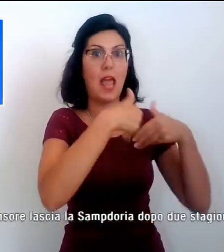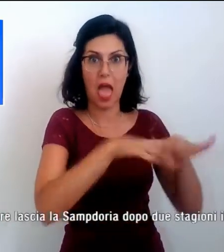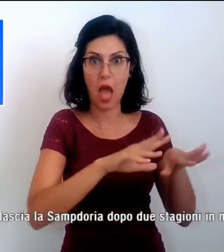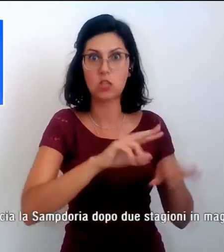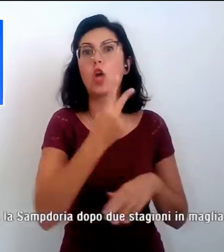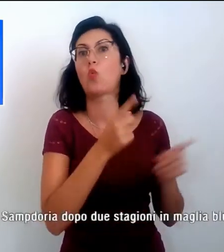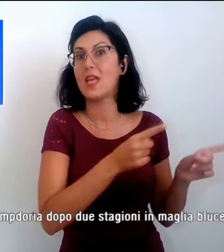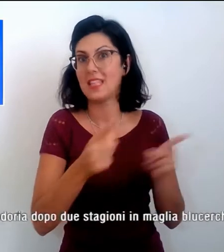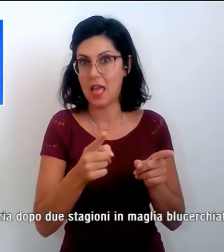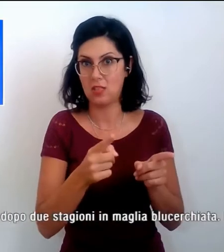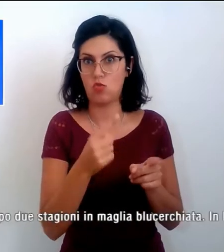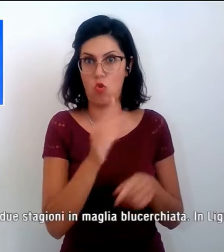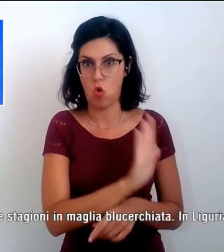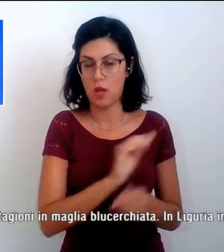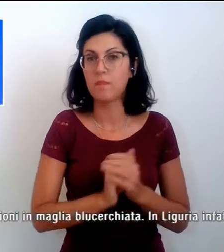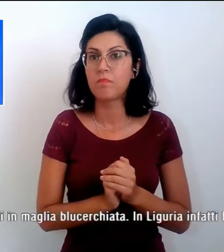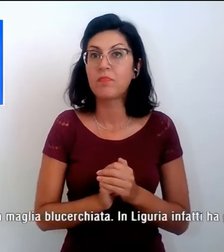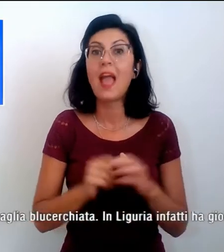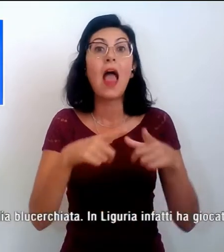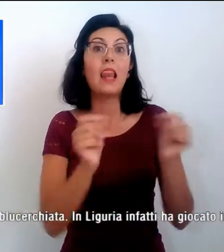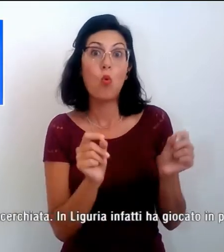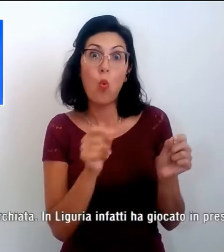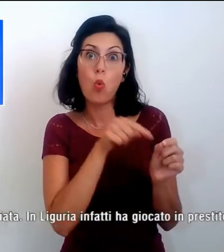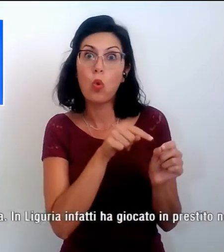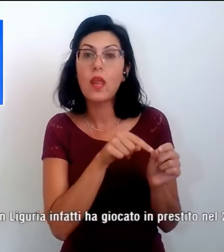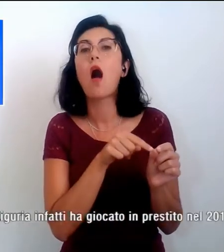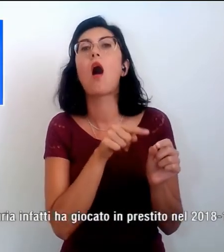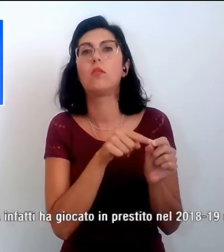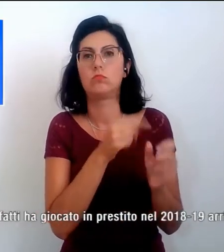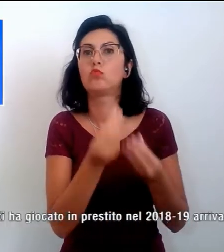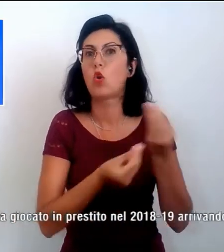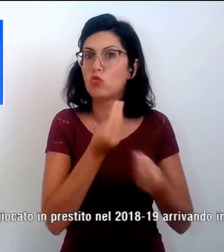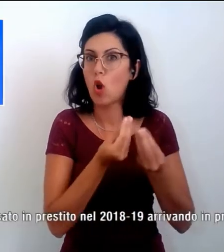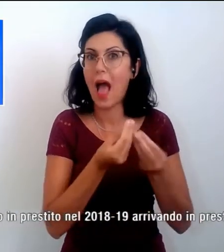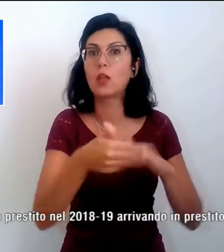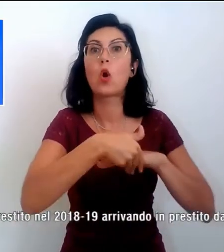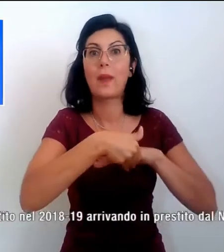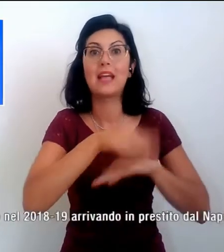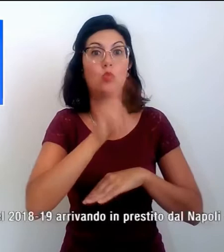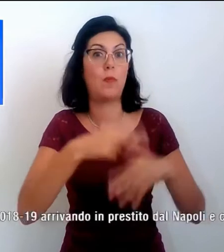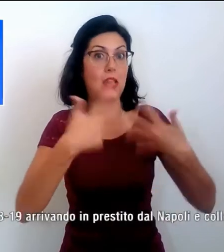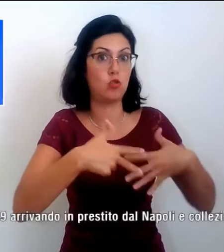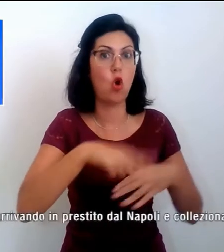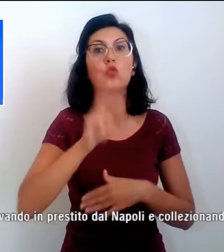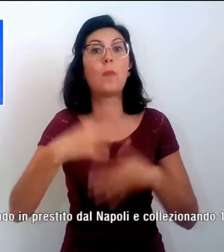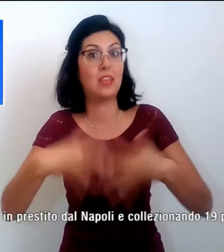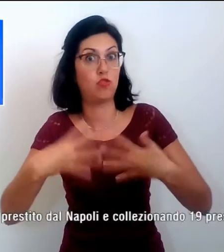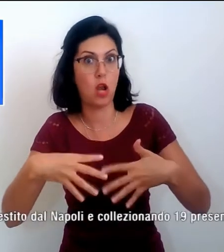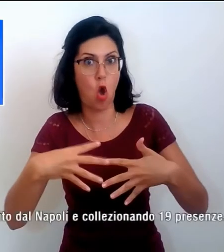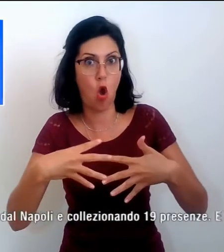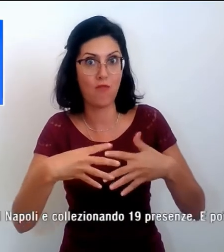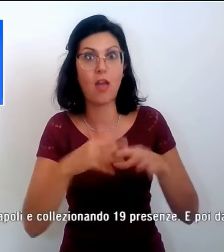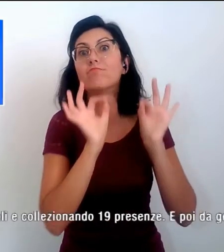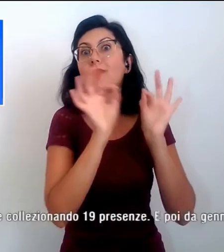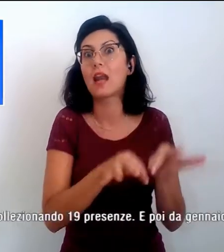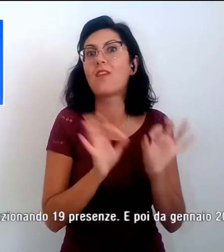in maglia blucerchiata. In Liguria infatti ha giocato in prestito nel 2018-2019 arrivando